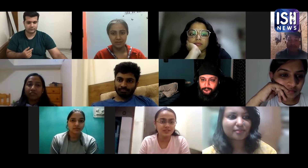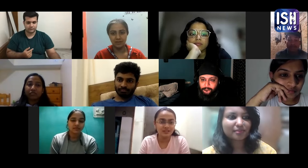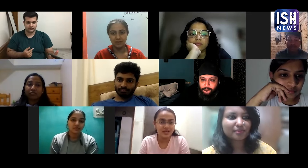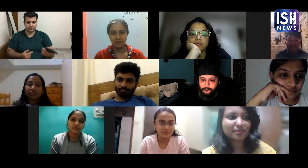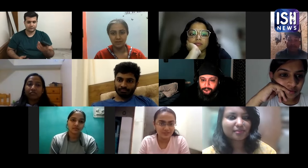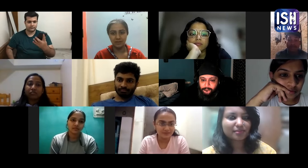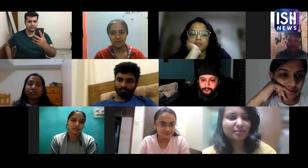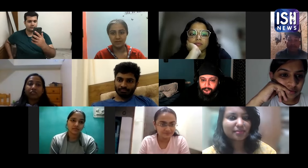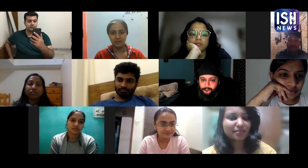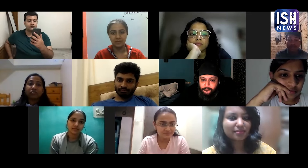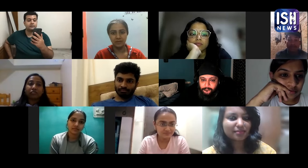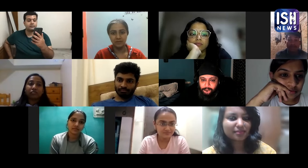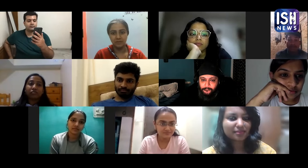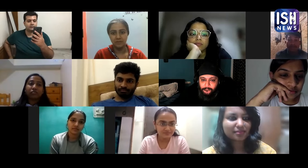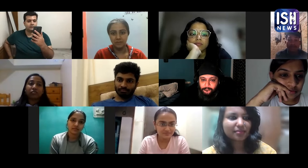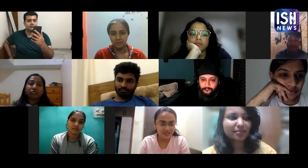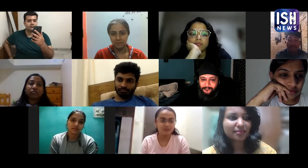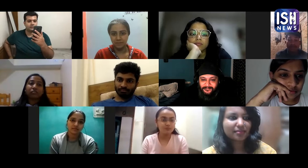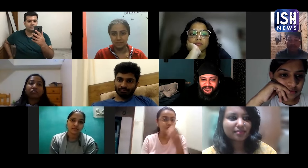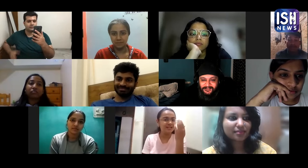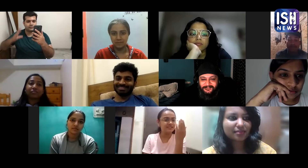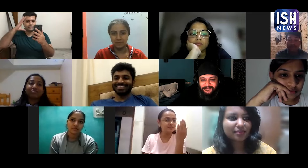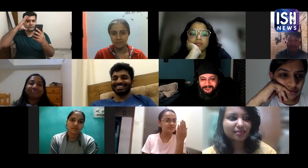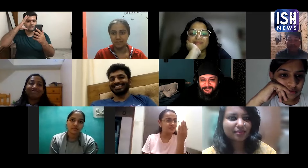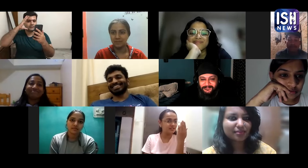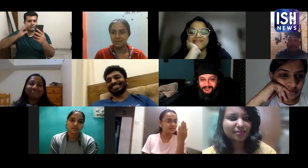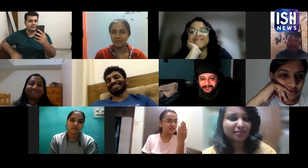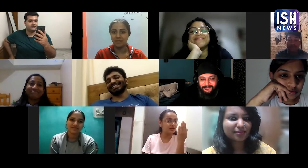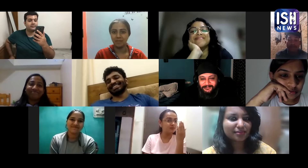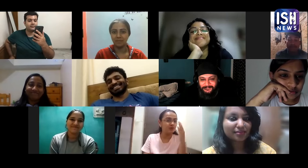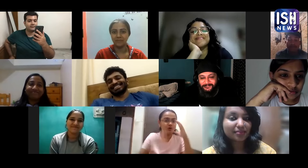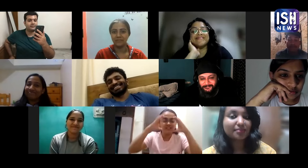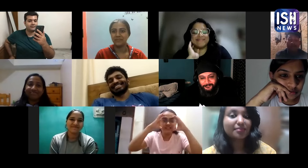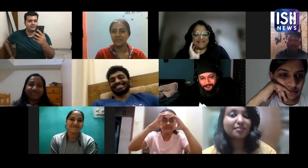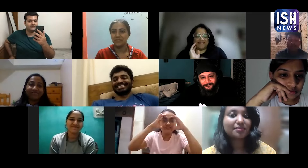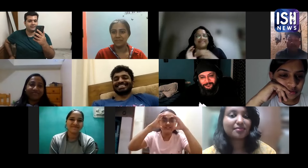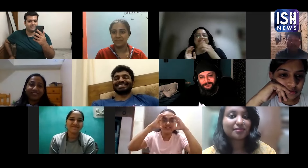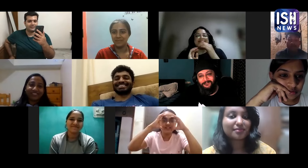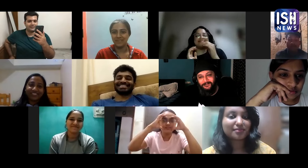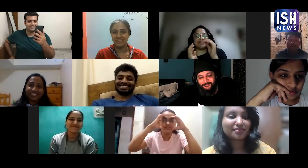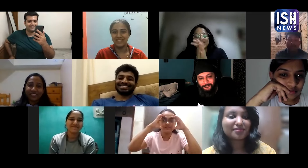क्या habit है हाँ, मोबैल एक दम नजदिक लेंगे और इतना ही face दिखाएंगे, बस